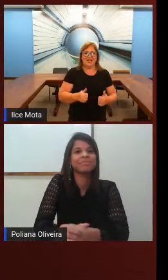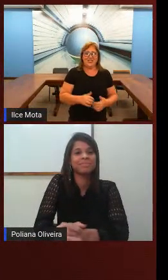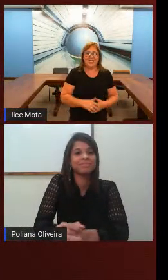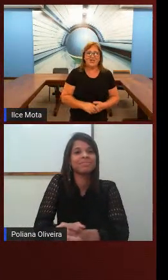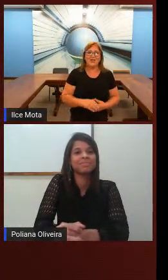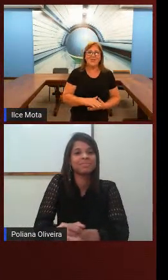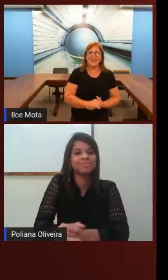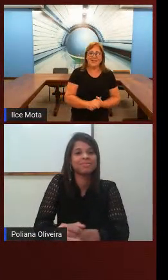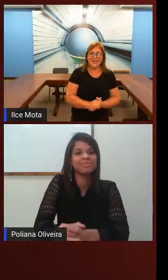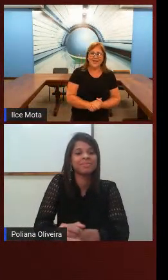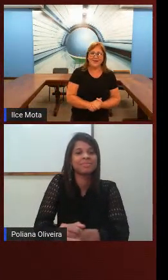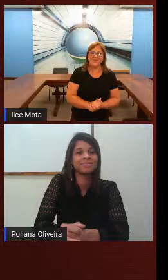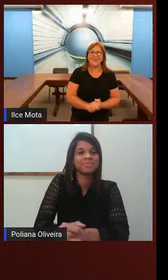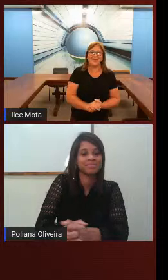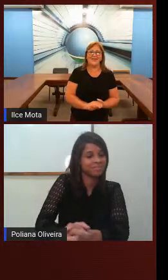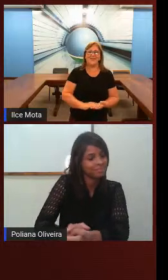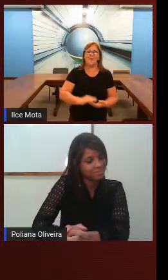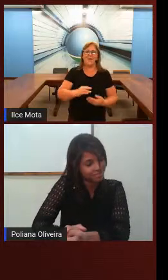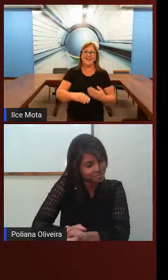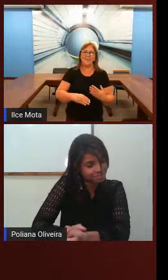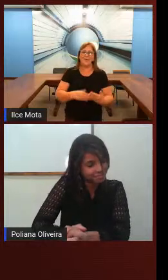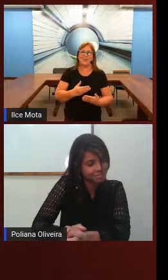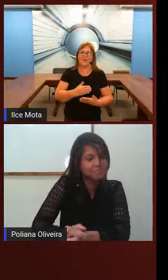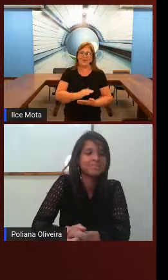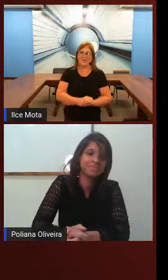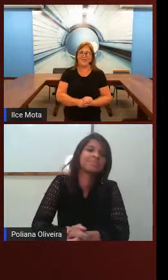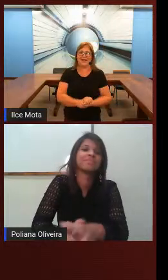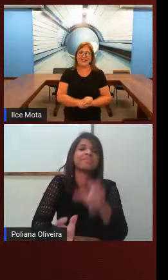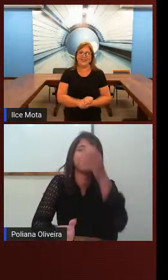certinho todo mundo entenderam então vamos passar pro próximo slide